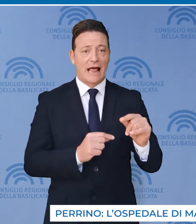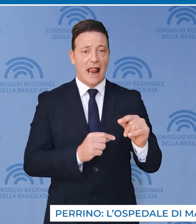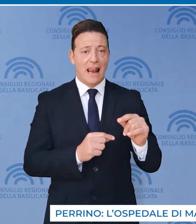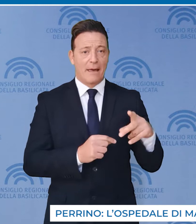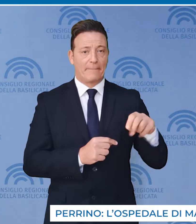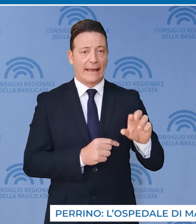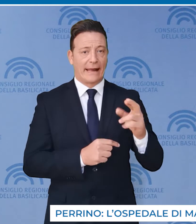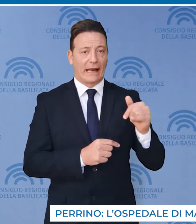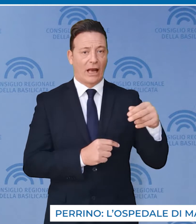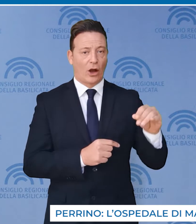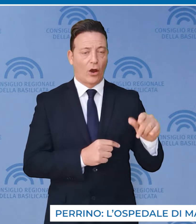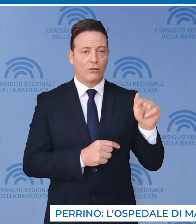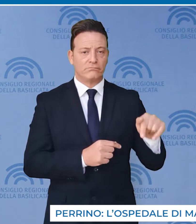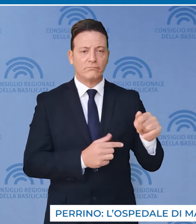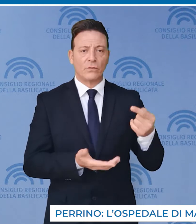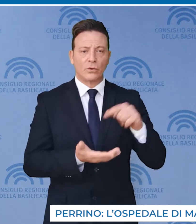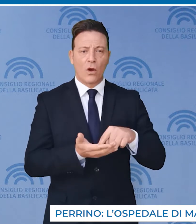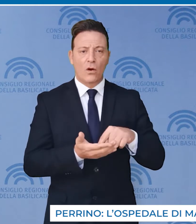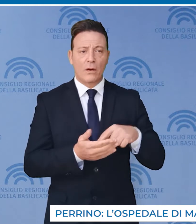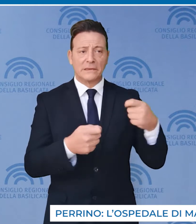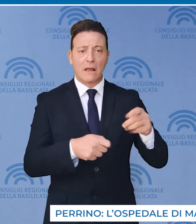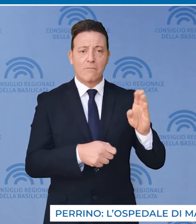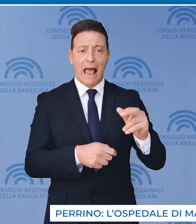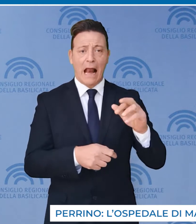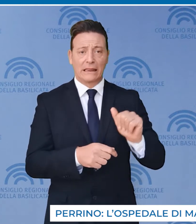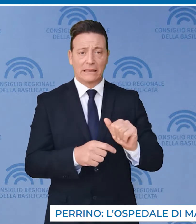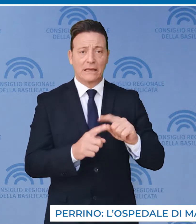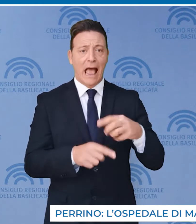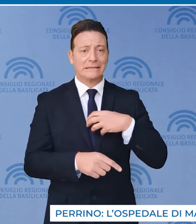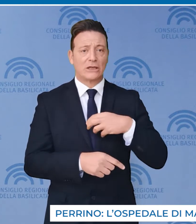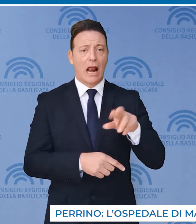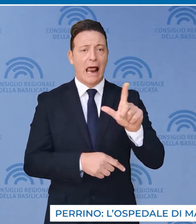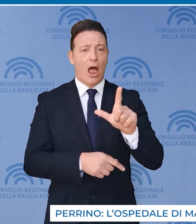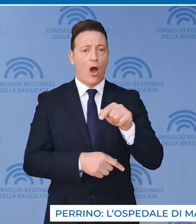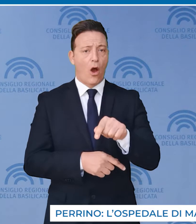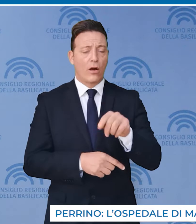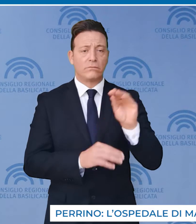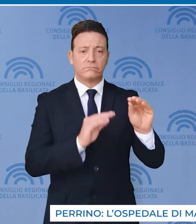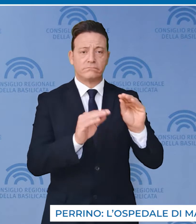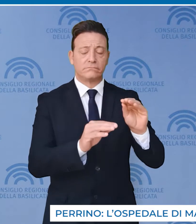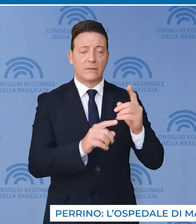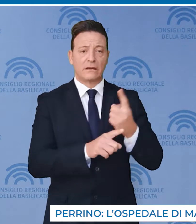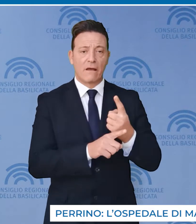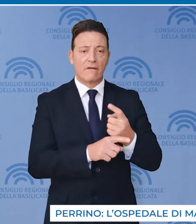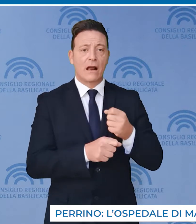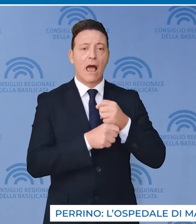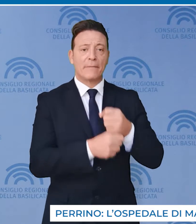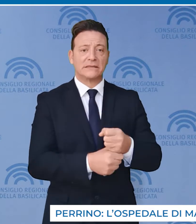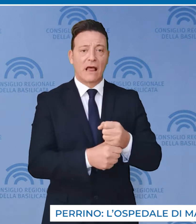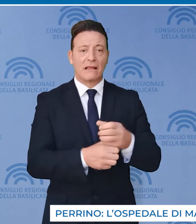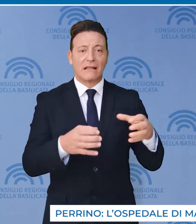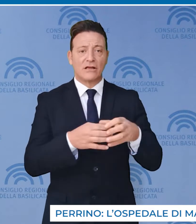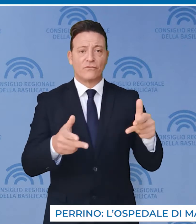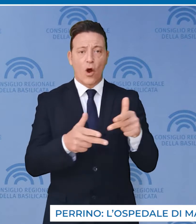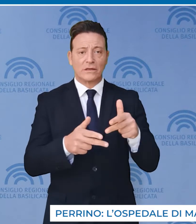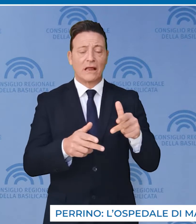Stelle Perrino, che torna a chiedere a Bardi e Leone che un rappresentante della Task Force Dipartimento